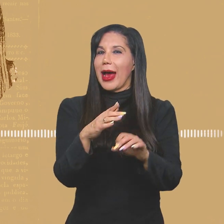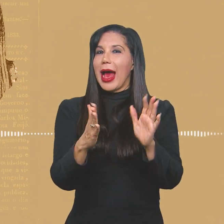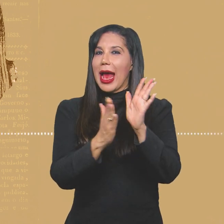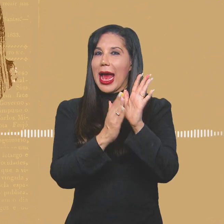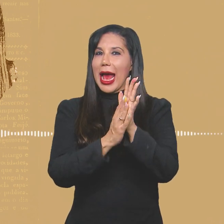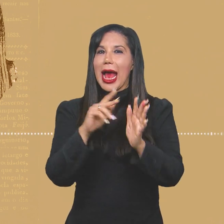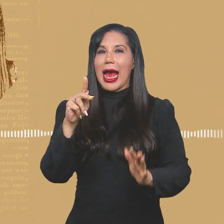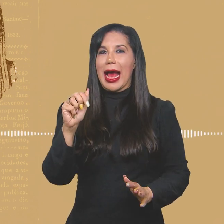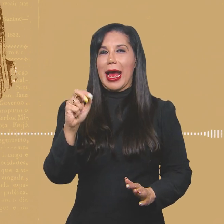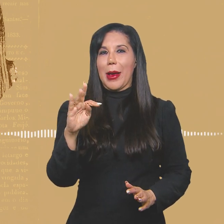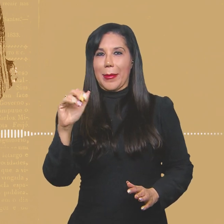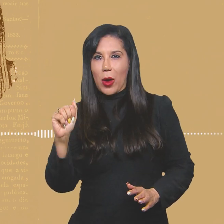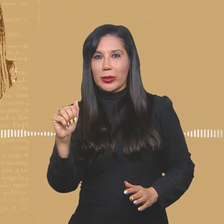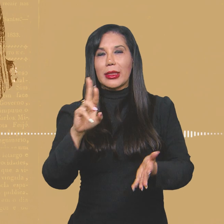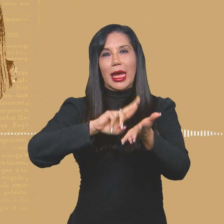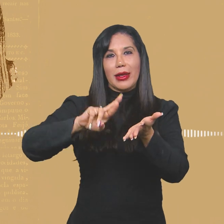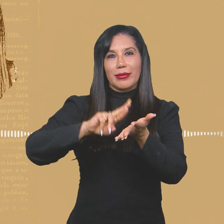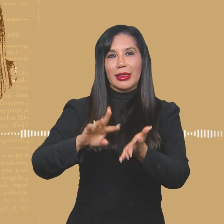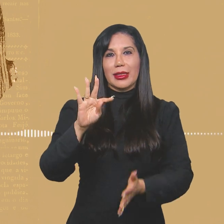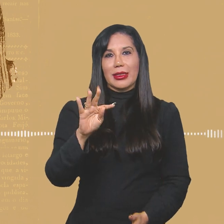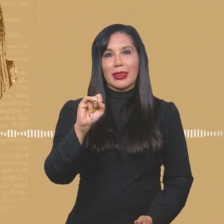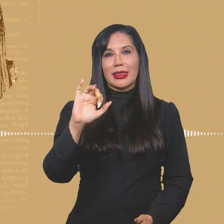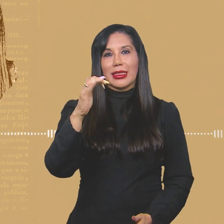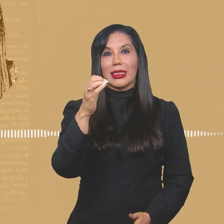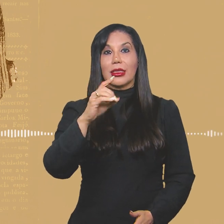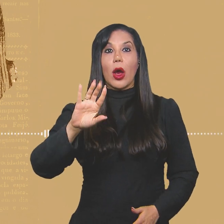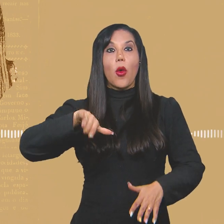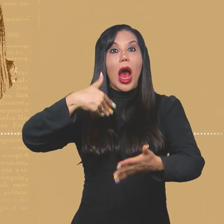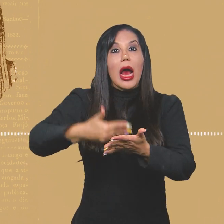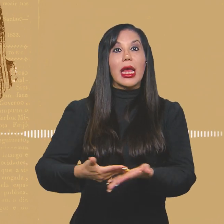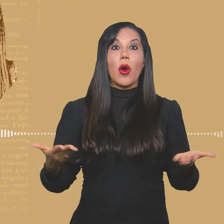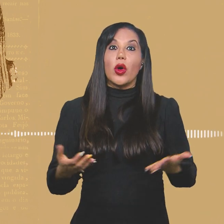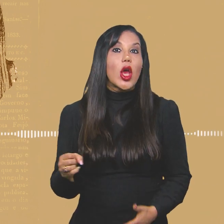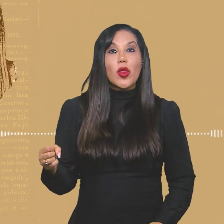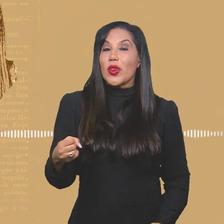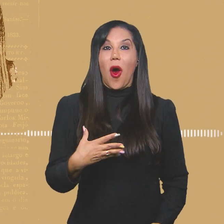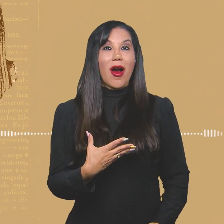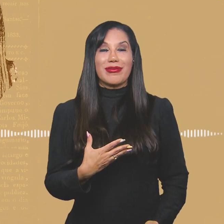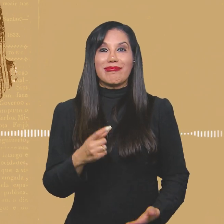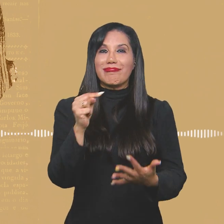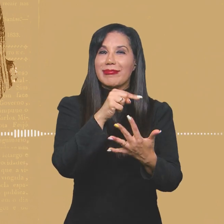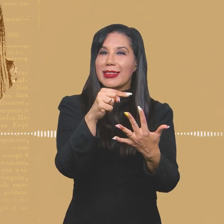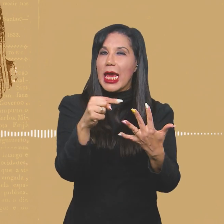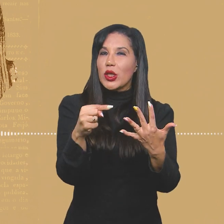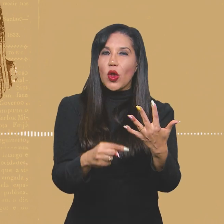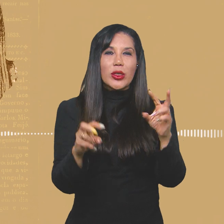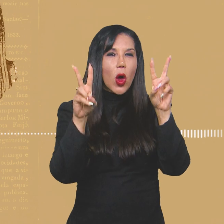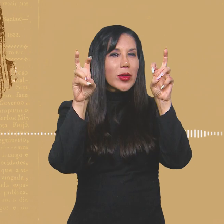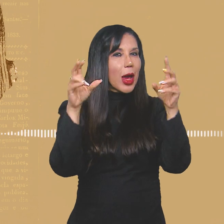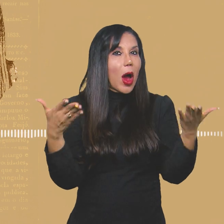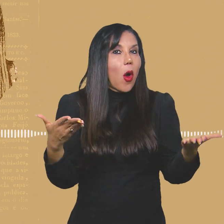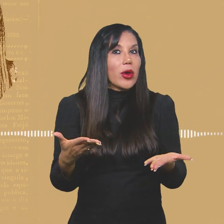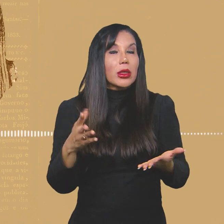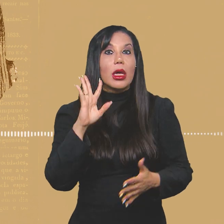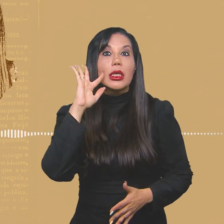pautas do Tição, até hoje elas são novas. Elas falam sobre questões até